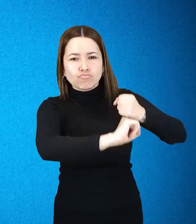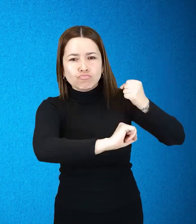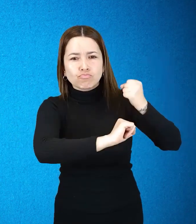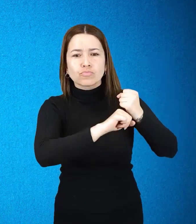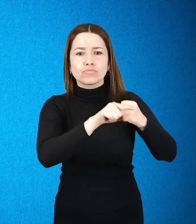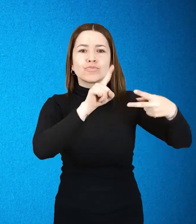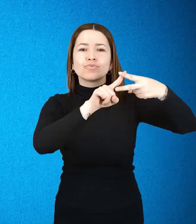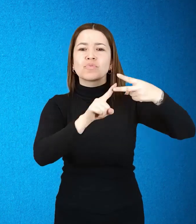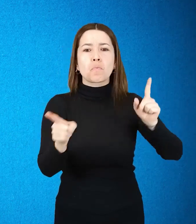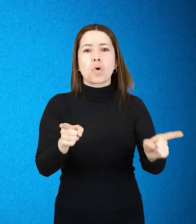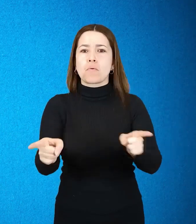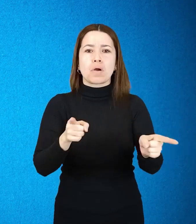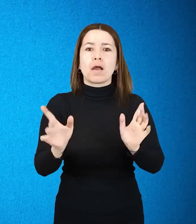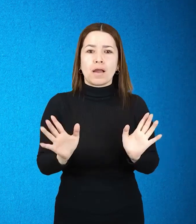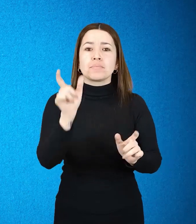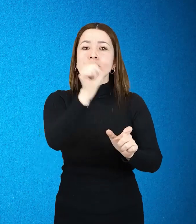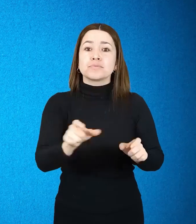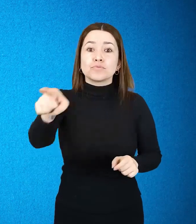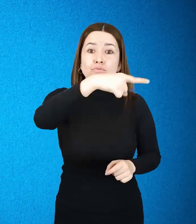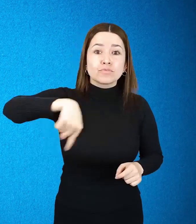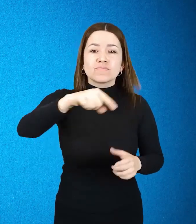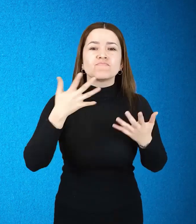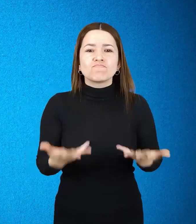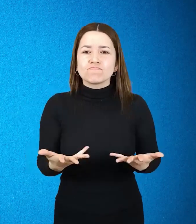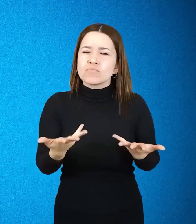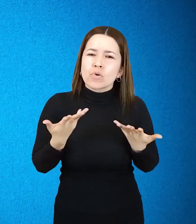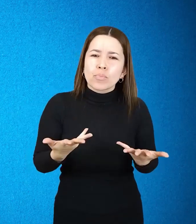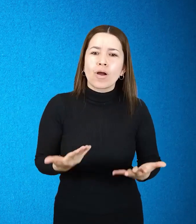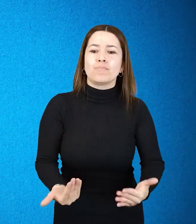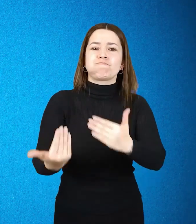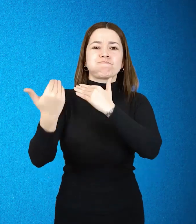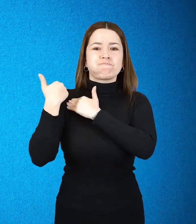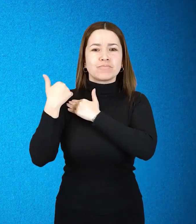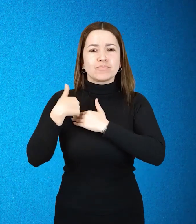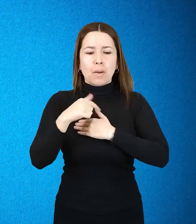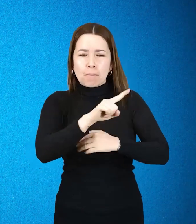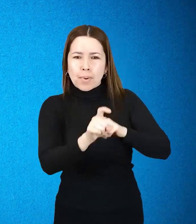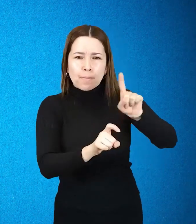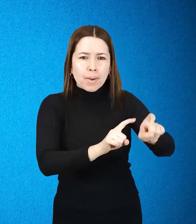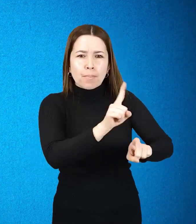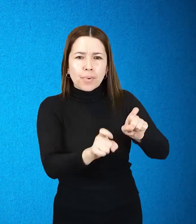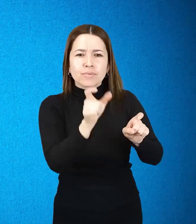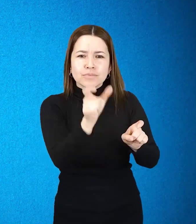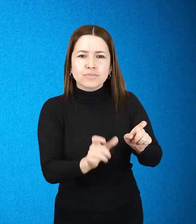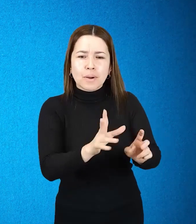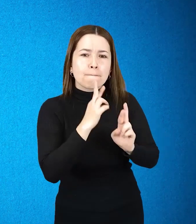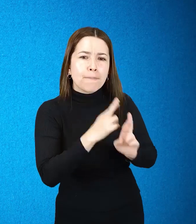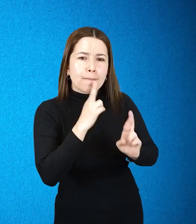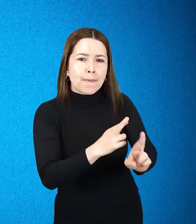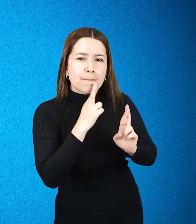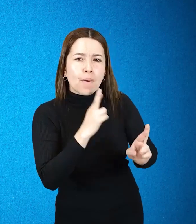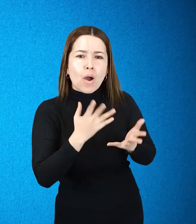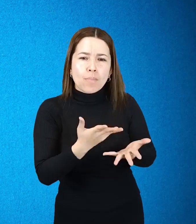conciliación, que son lugares en donde se deja por escrito y firmado los apoyos que se requiere para la toma de decisiones jurídicas.